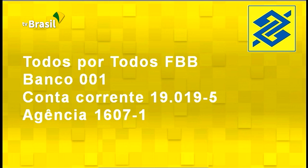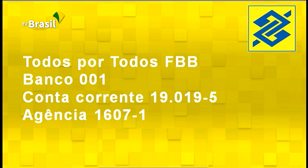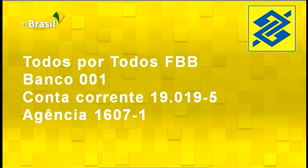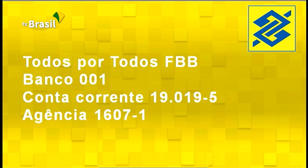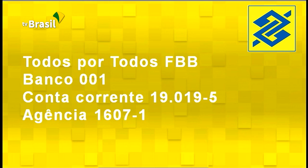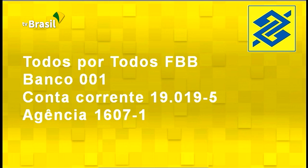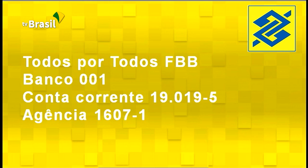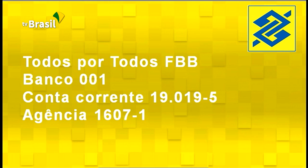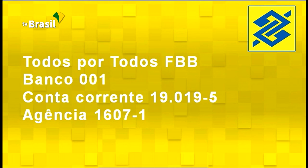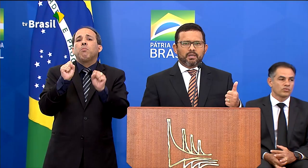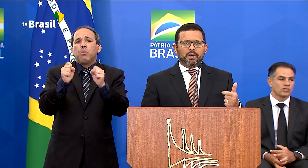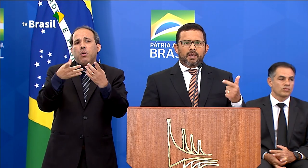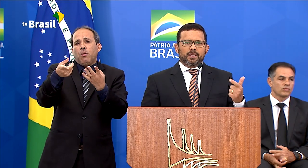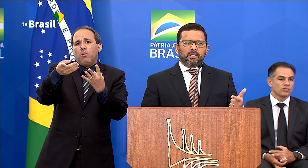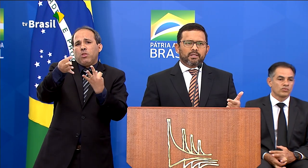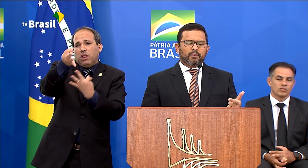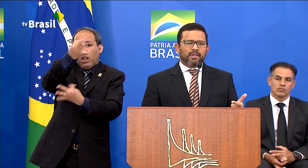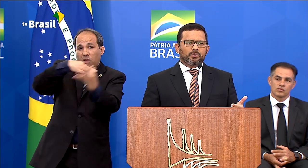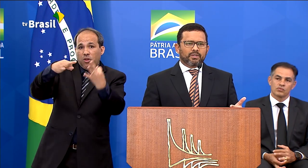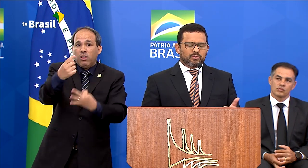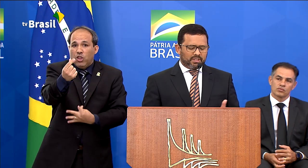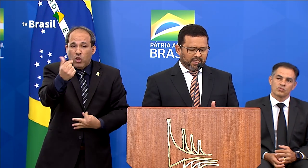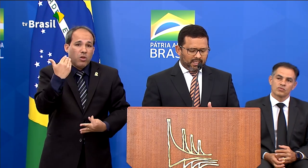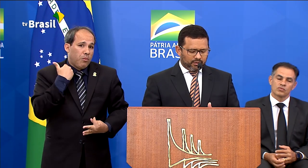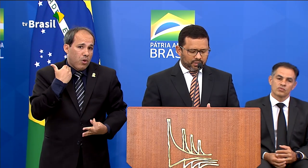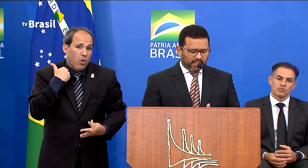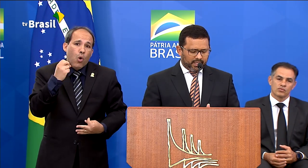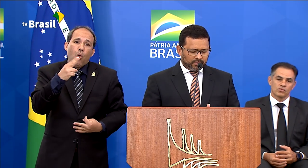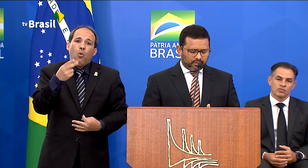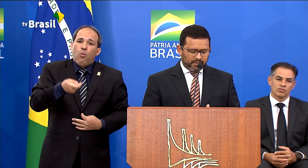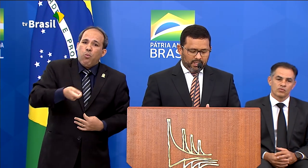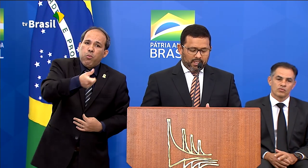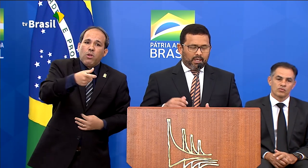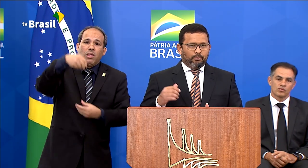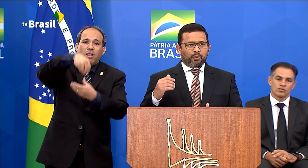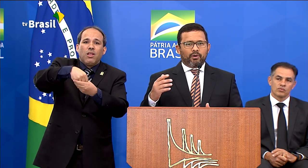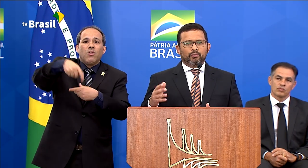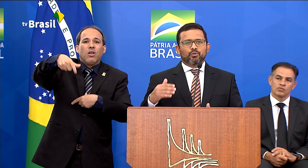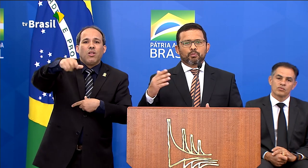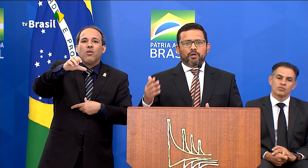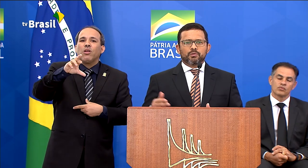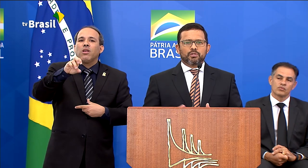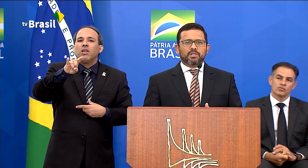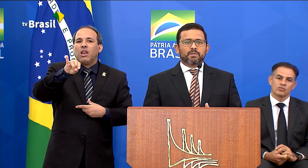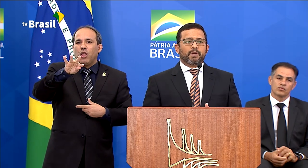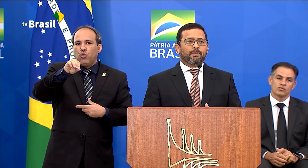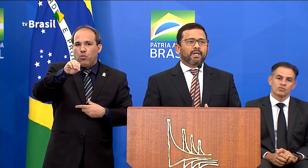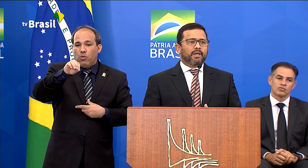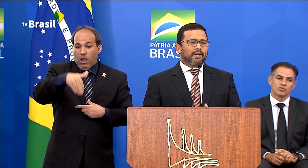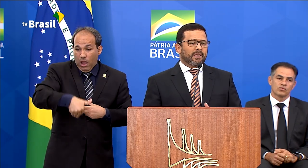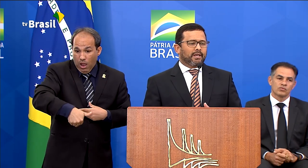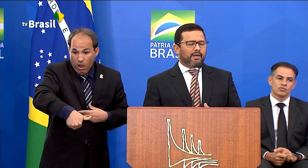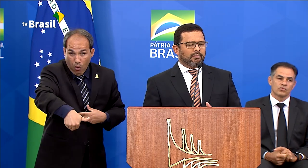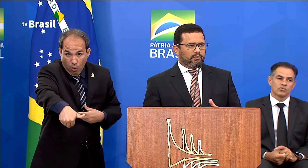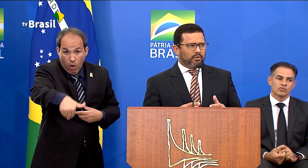para recebimento de transferências e também doações em cartão de crédito. Nos próximos dias,